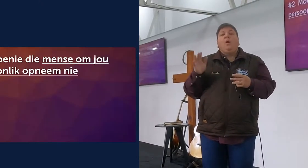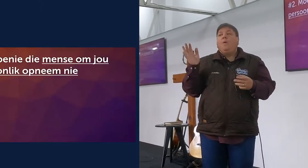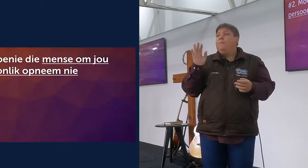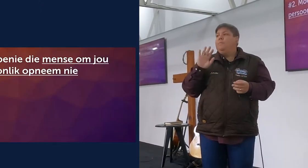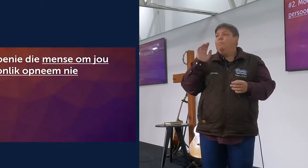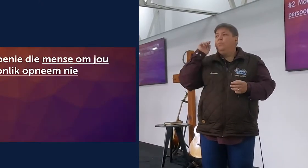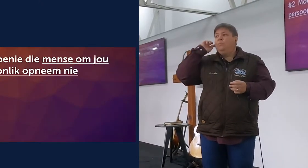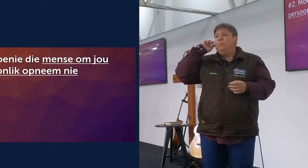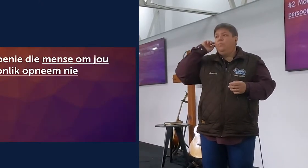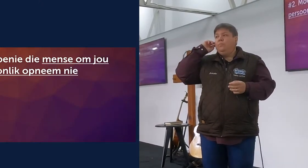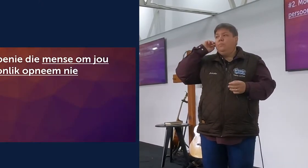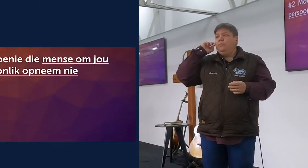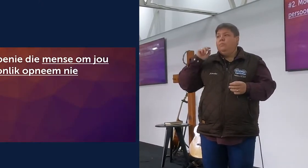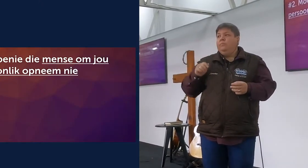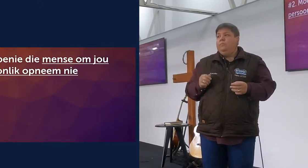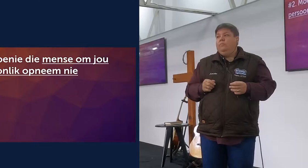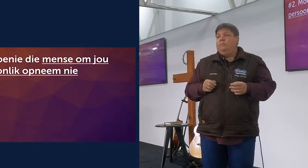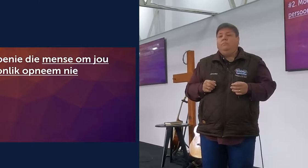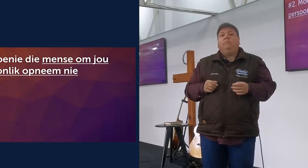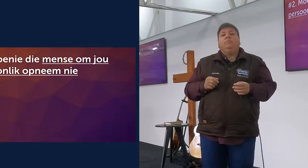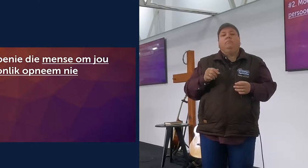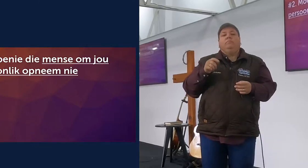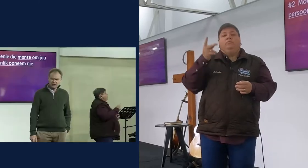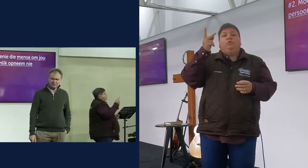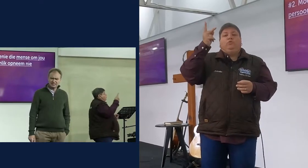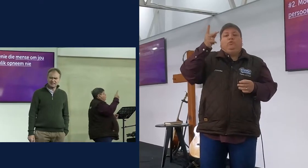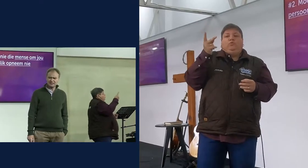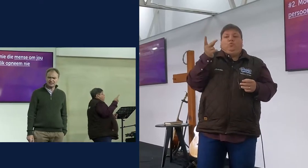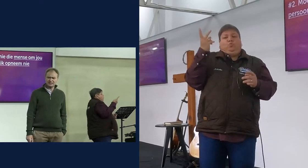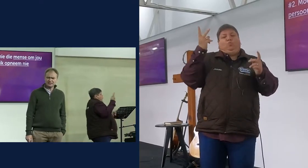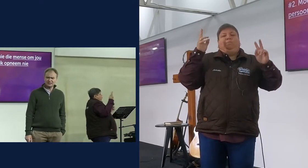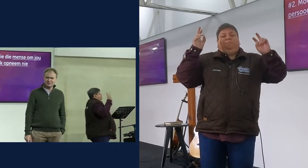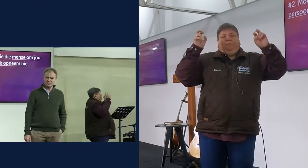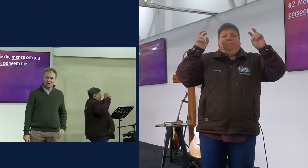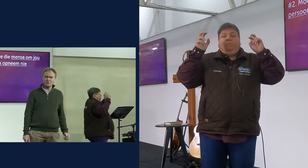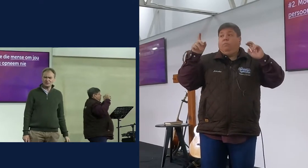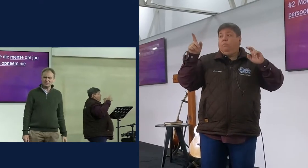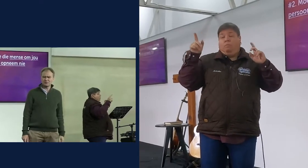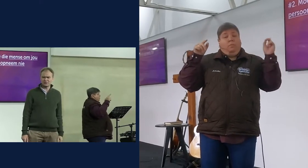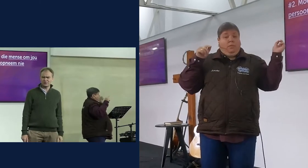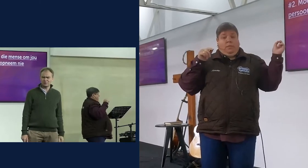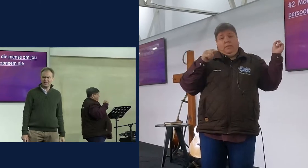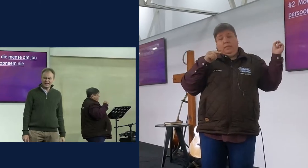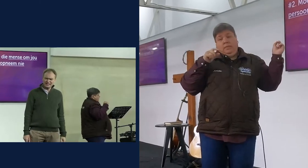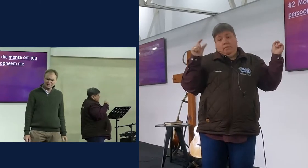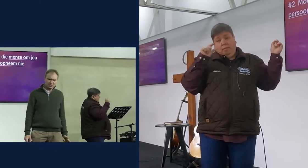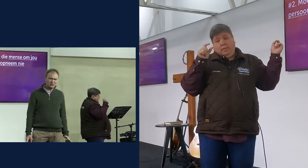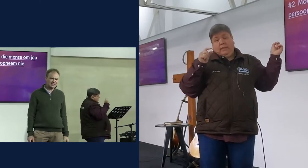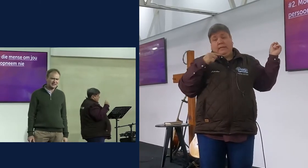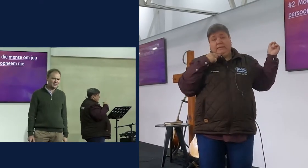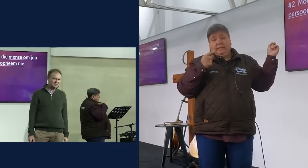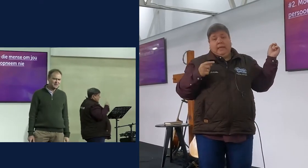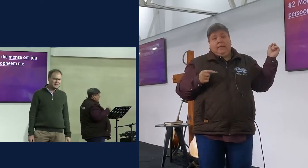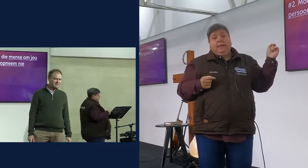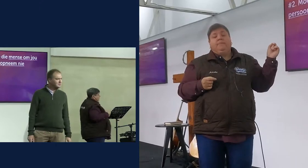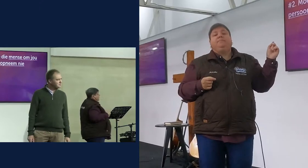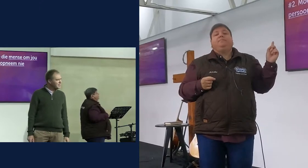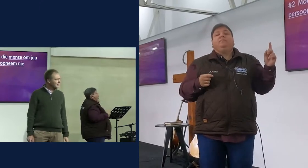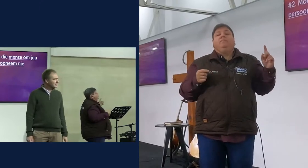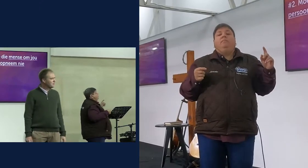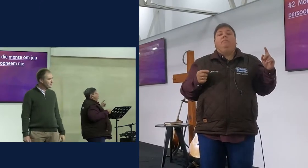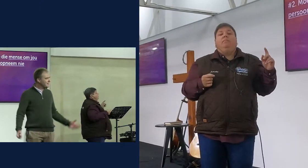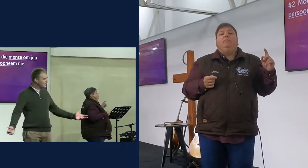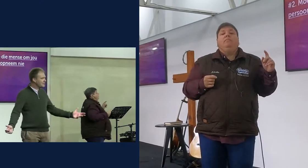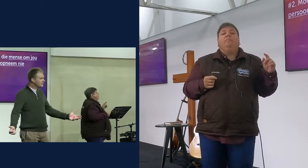die mense om jou, te persoonlijk opneem, moet nie die mense, om jou te persoonlijk opneem, hier is een groot ding, want